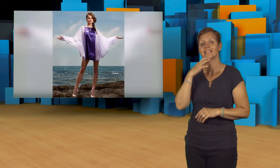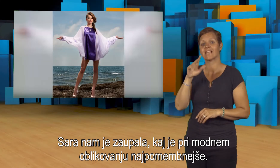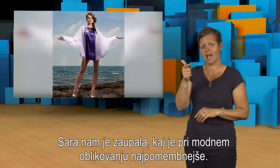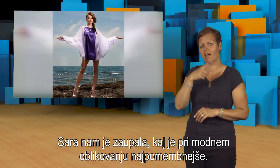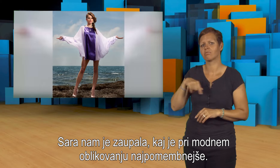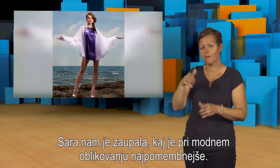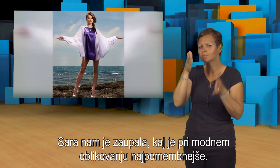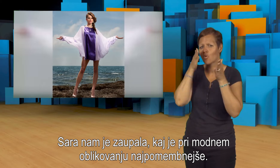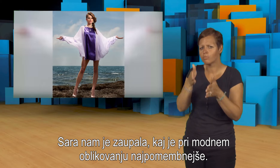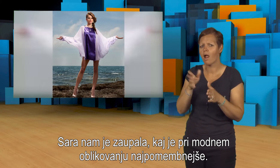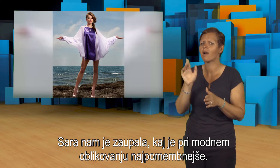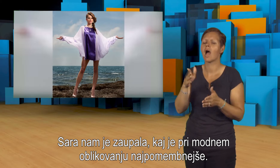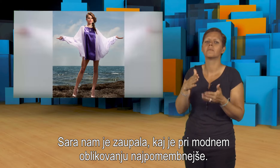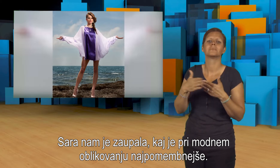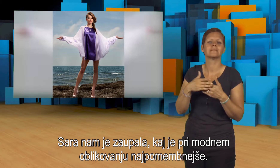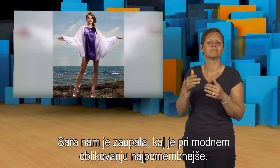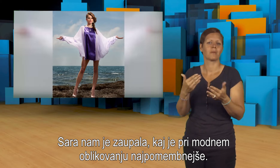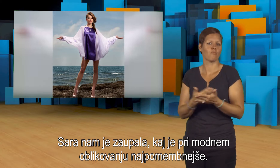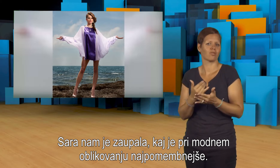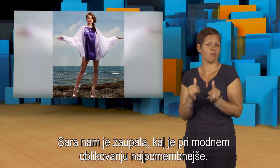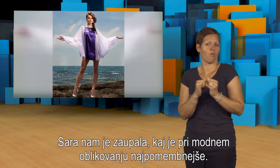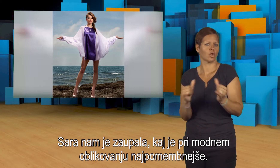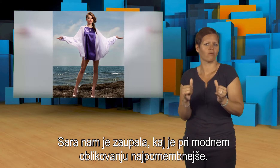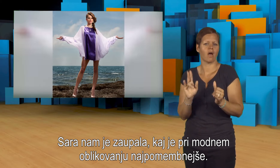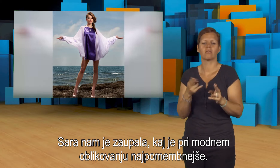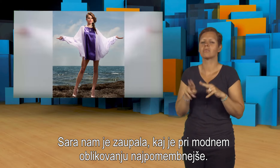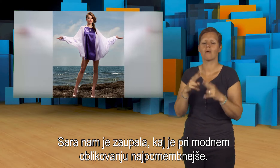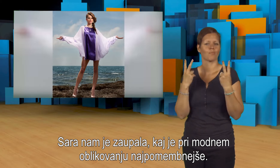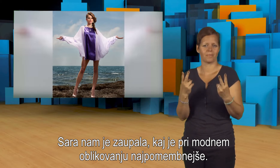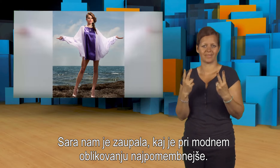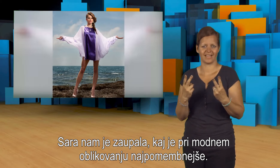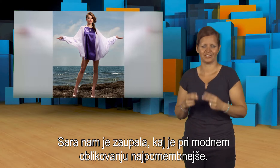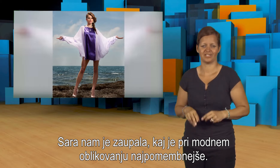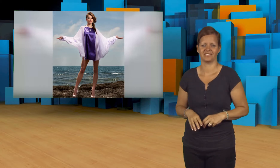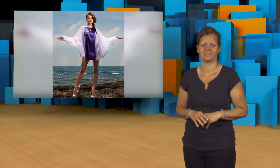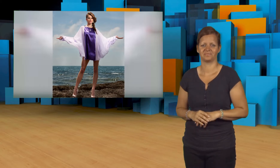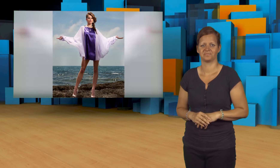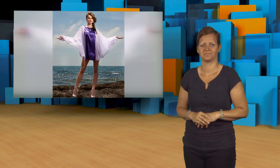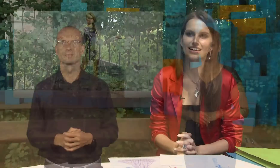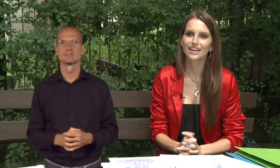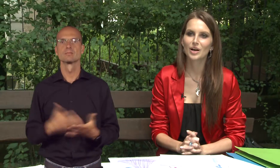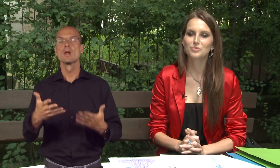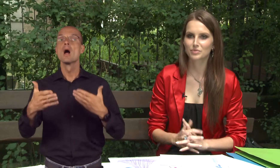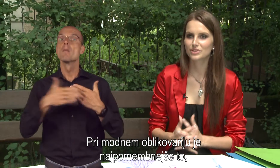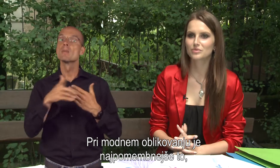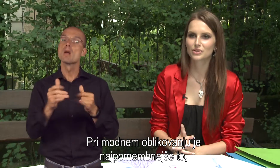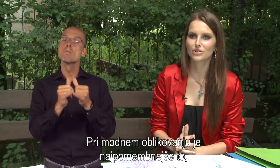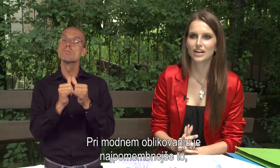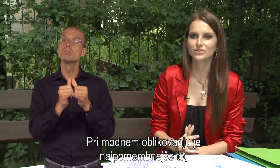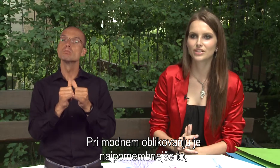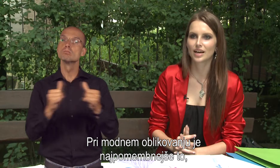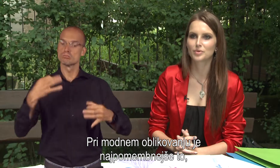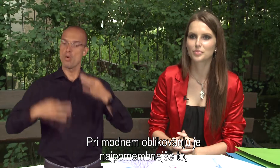Sara nam je zaupala, kaj je pri modnem oblikovanju najpomembnejše. Pri modnem